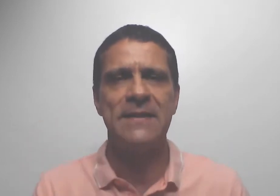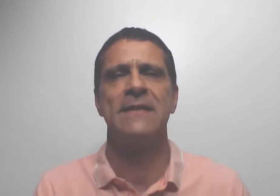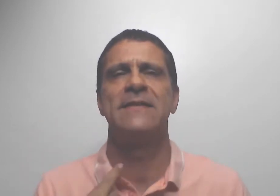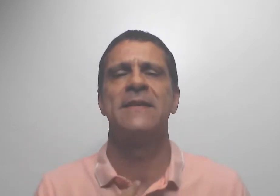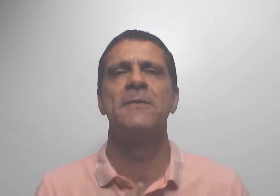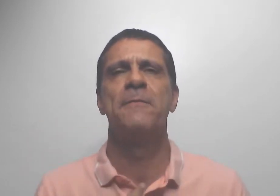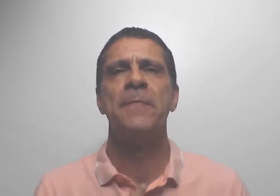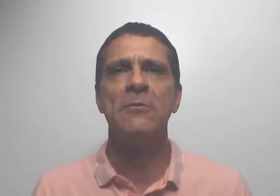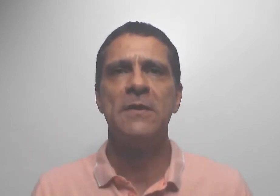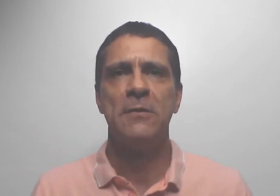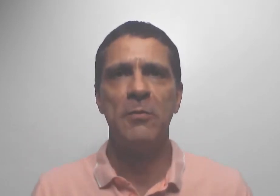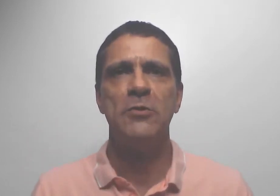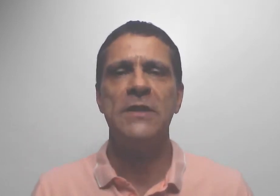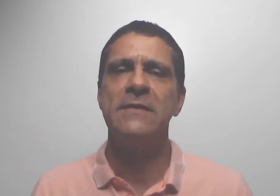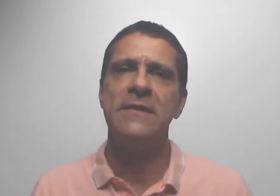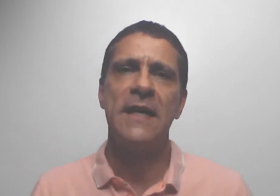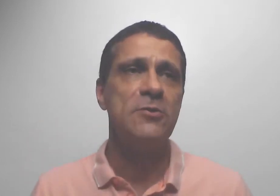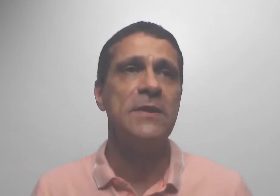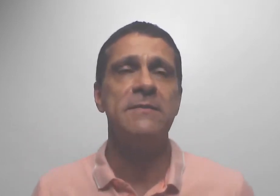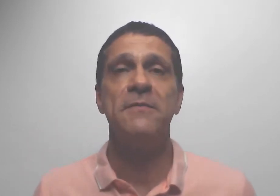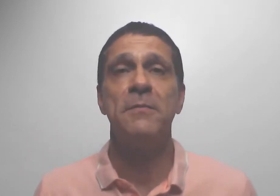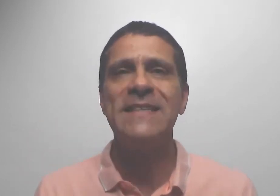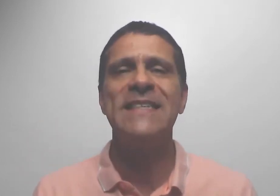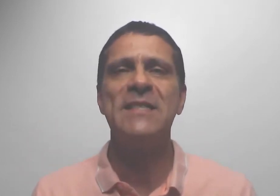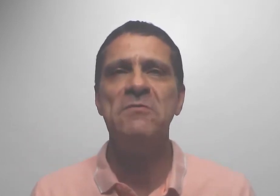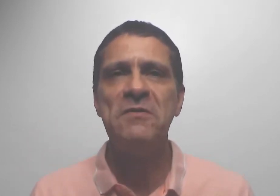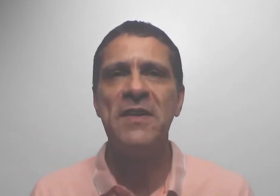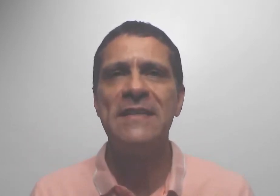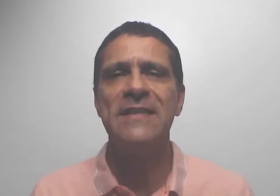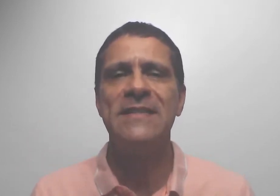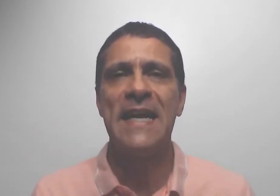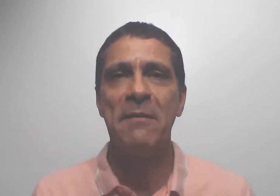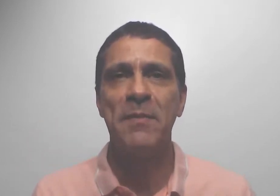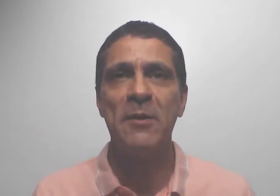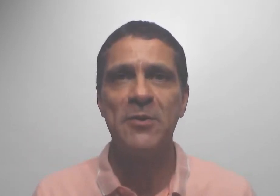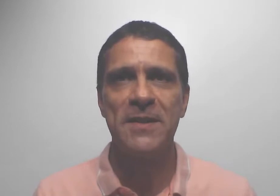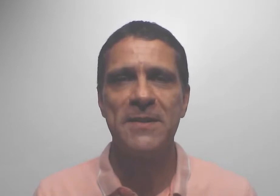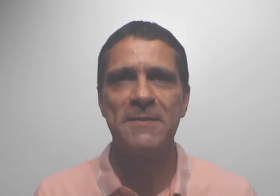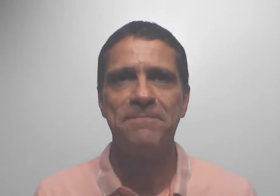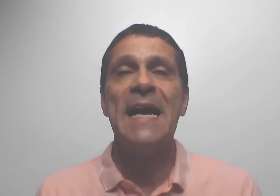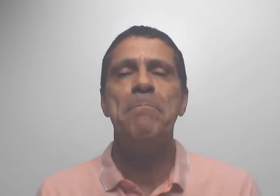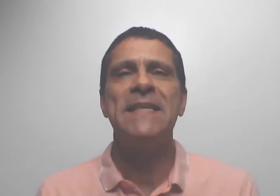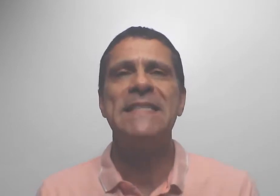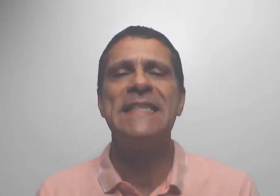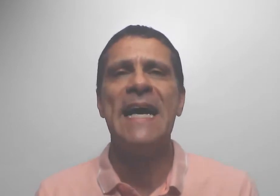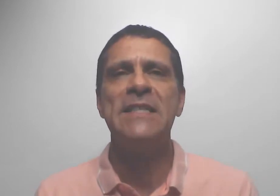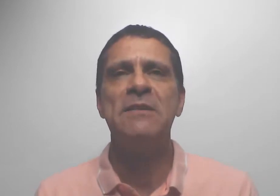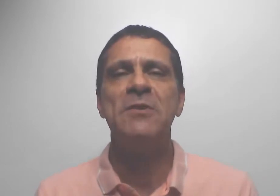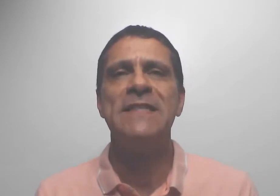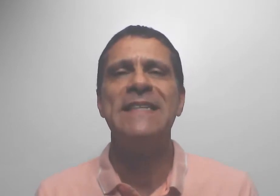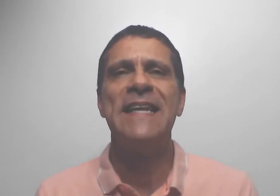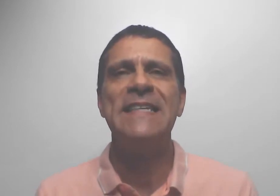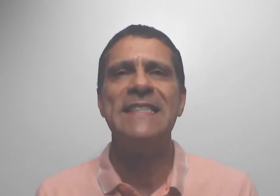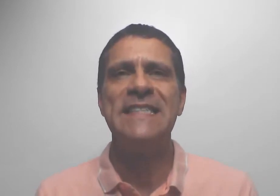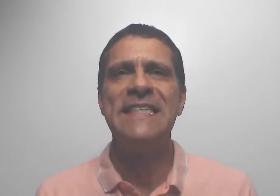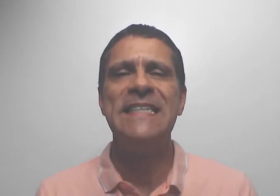realização, como eu disse, das suas práticas e vivências terapêuticas. E a capacidade que você tem de